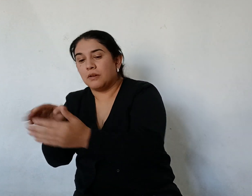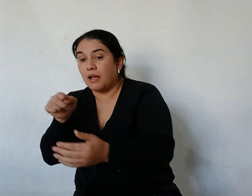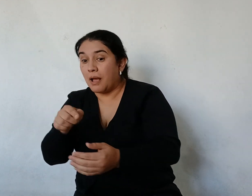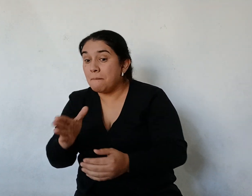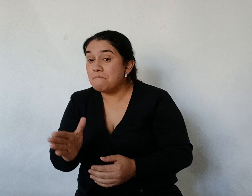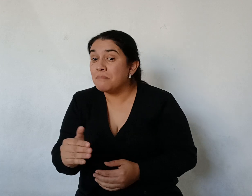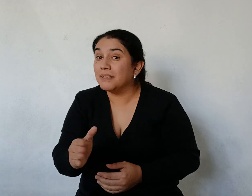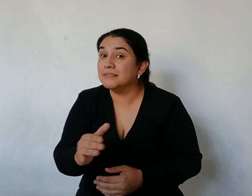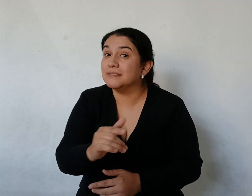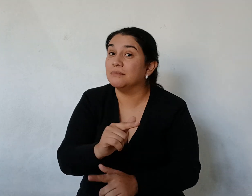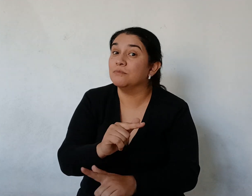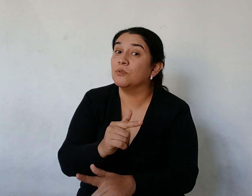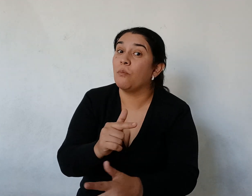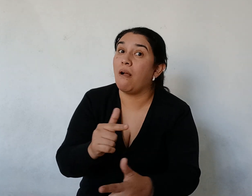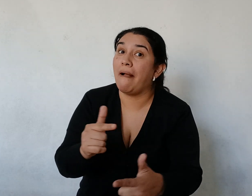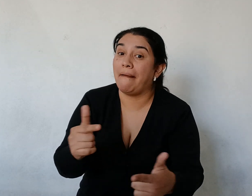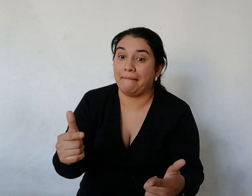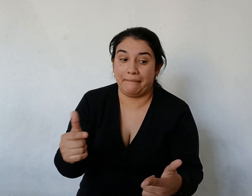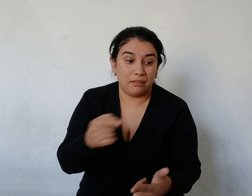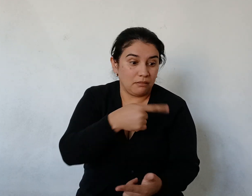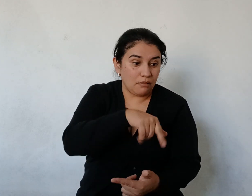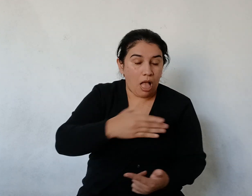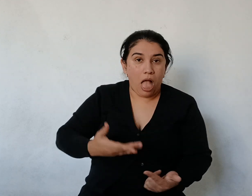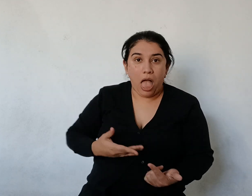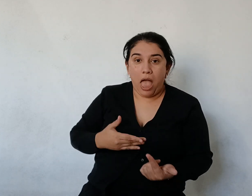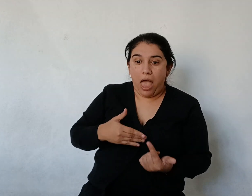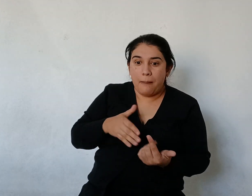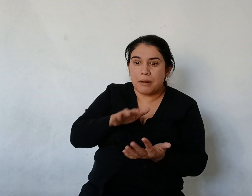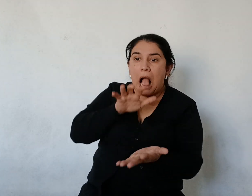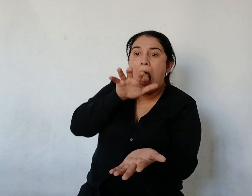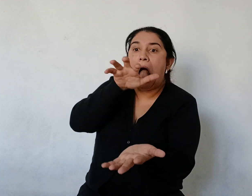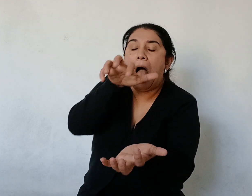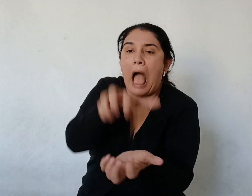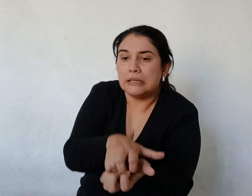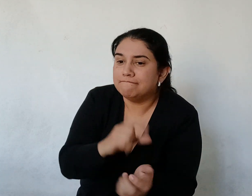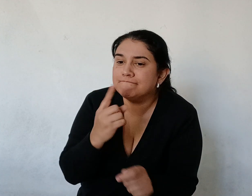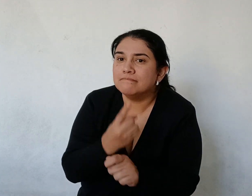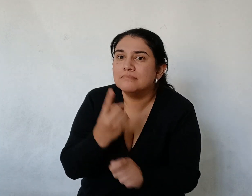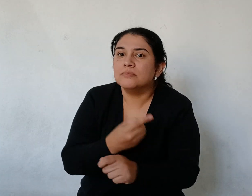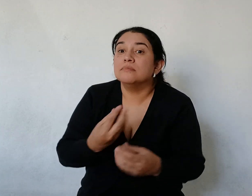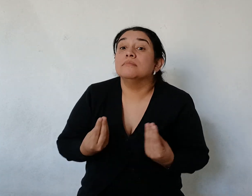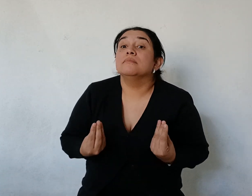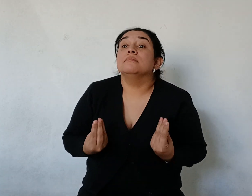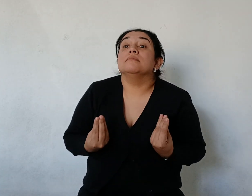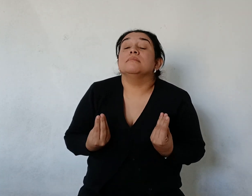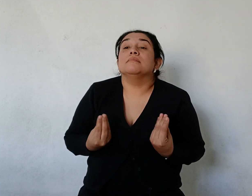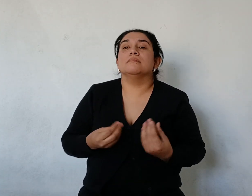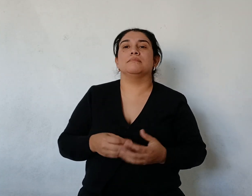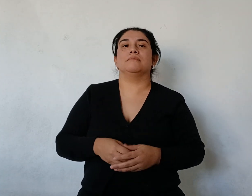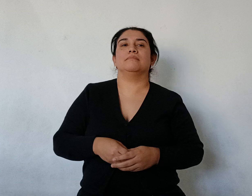Y nos moriremos de hambre Hagamos entonces un dique Sí, un dique